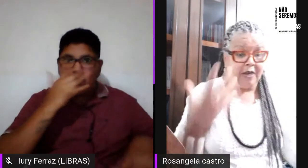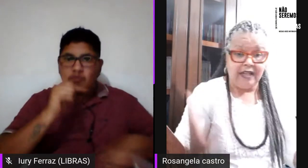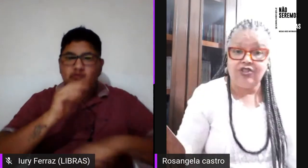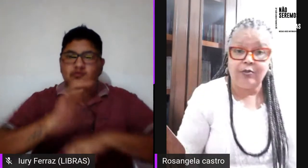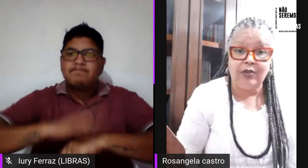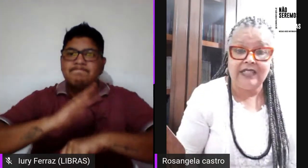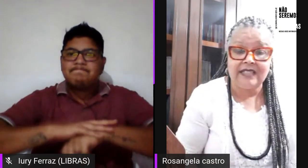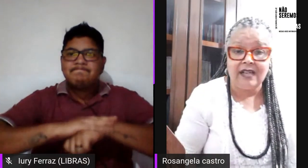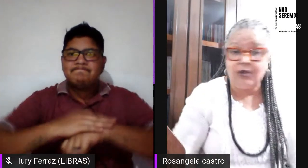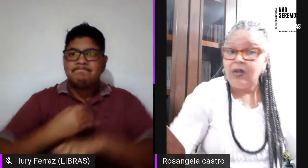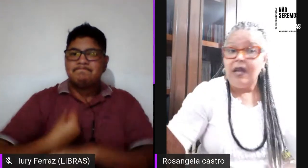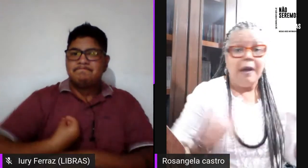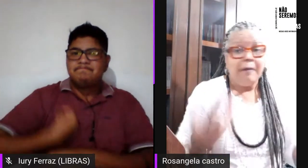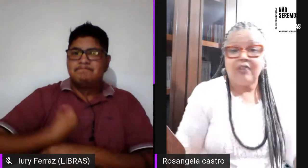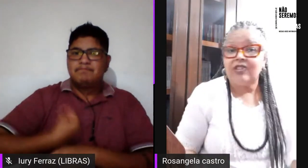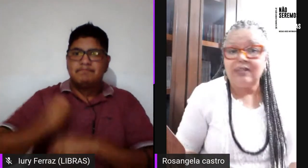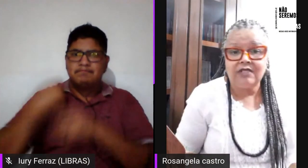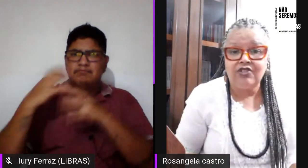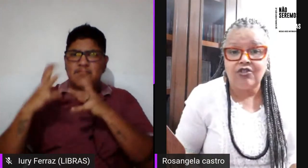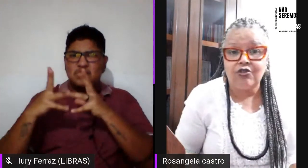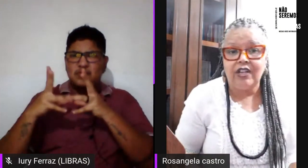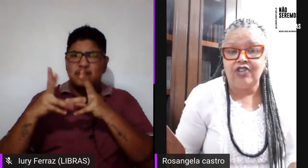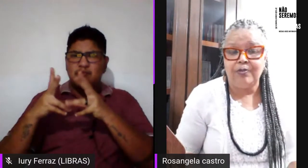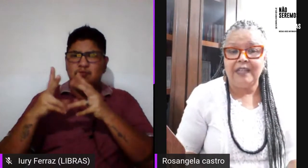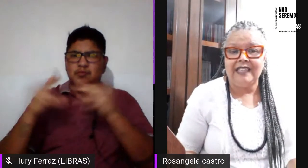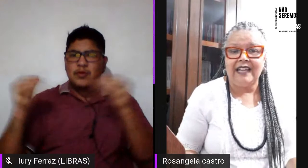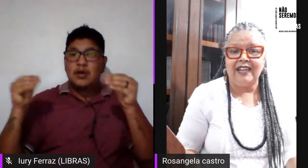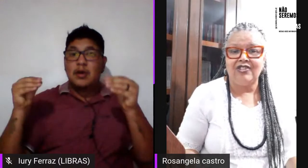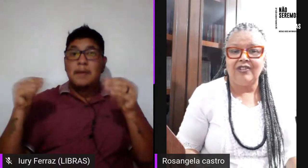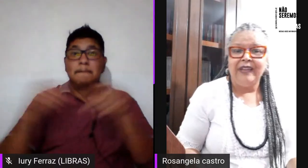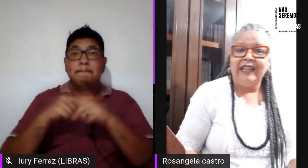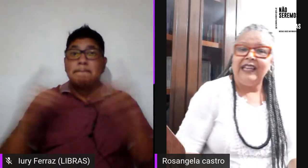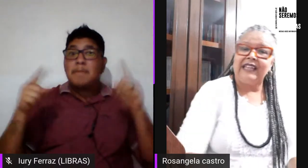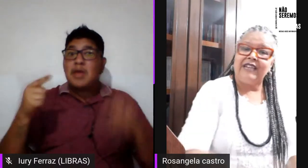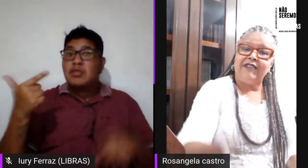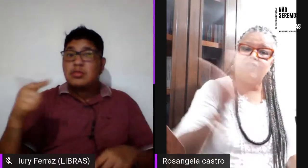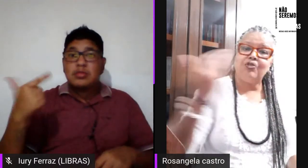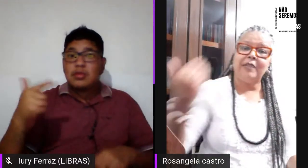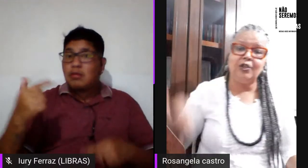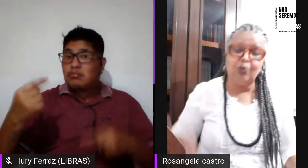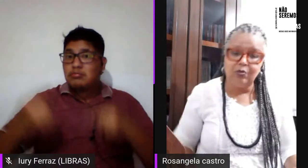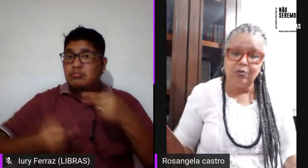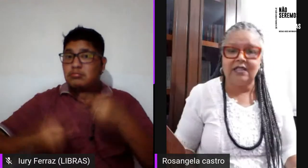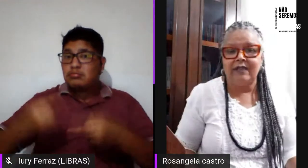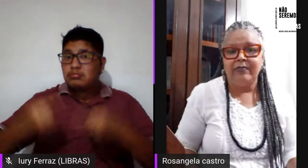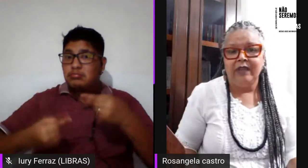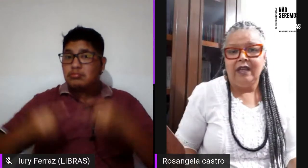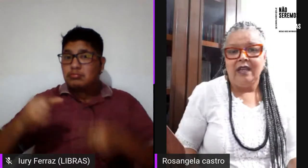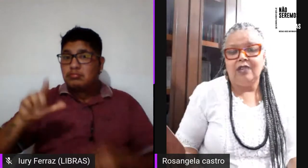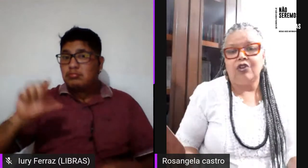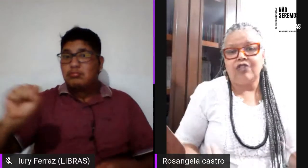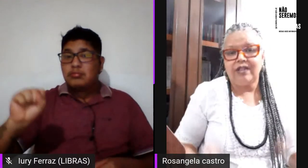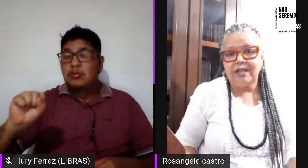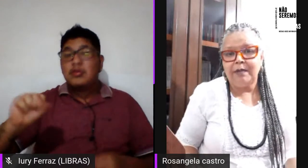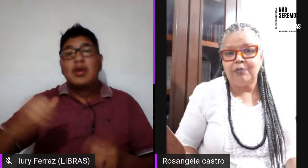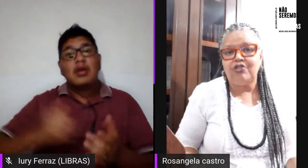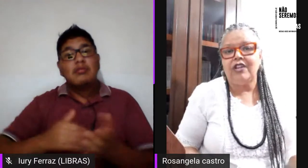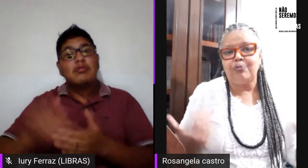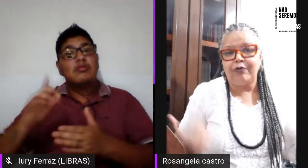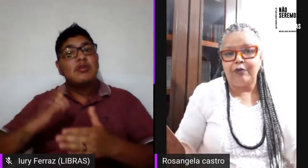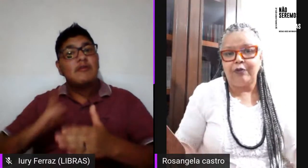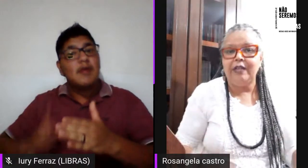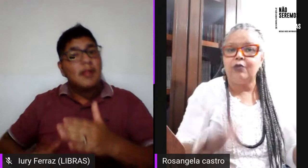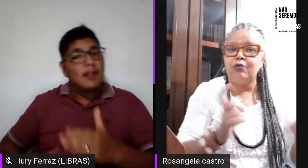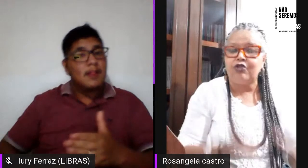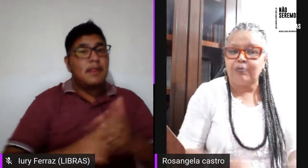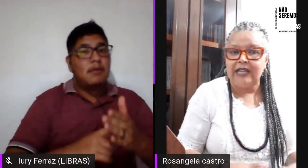uma grande abolição, mas que não se discutia a legibilidade. E através de uma denúncia que nós recebemos de